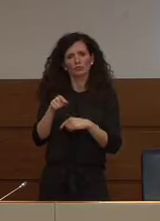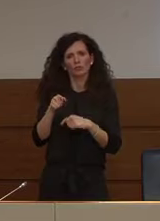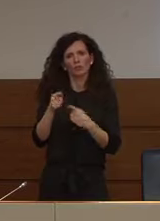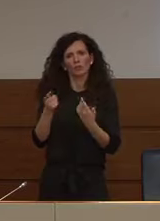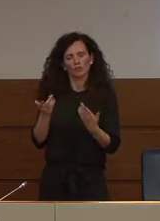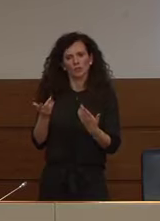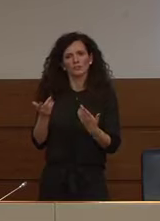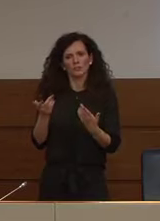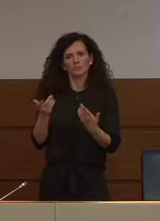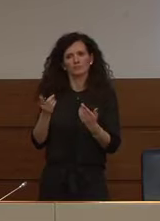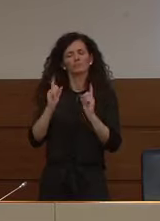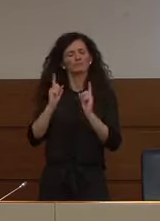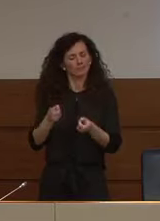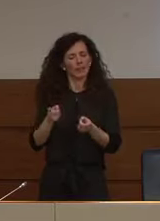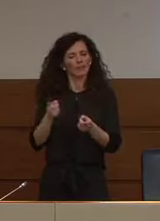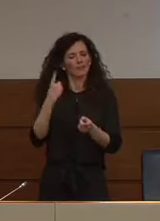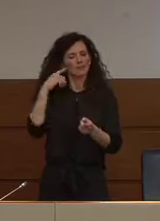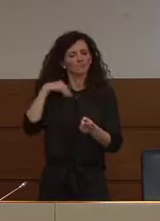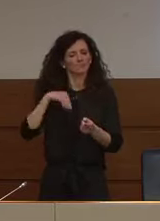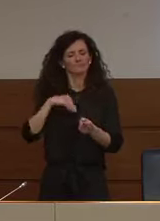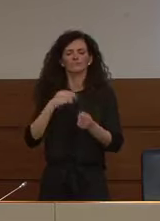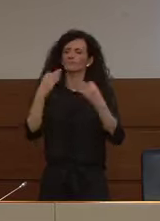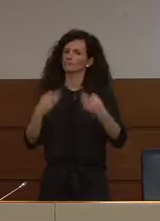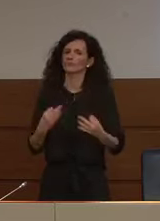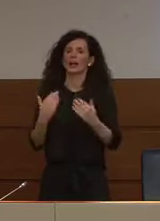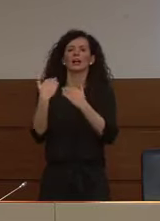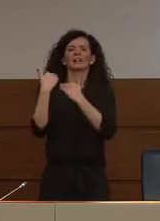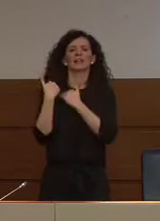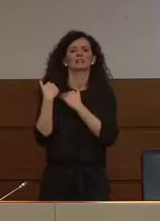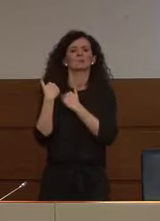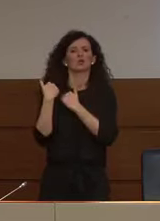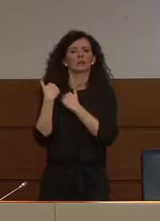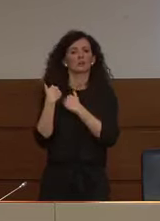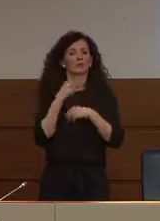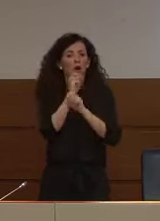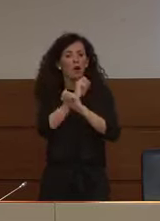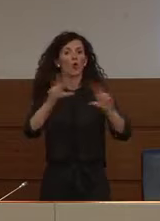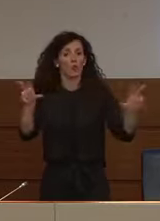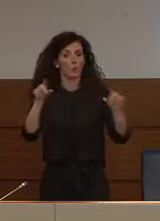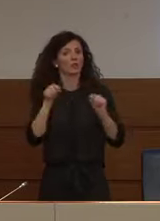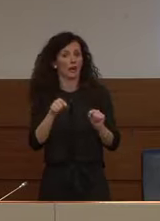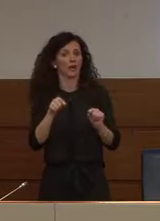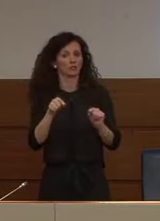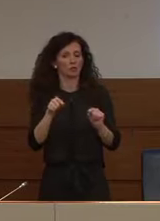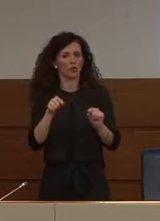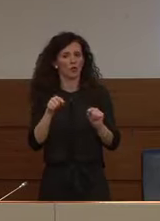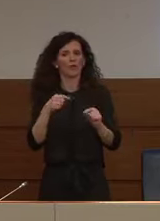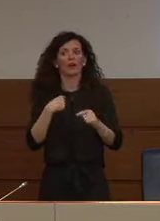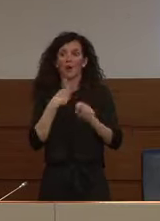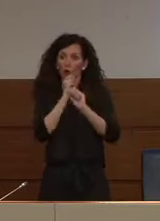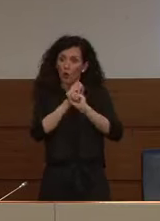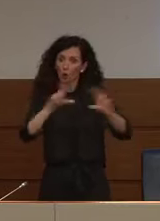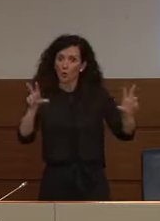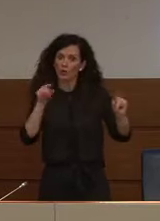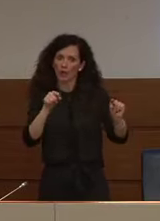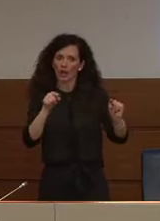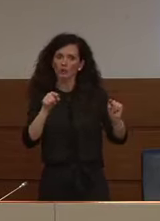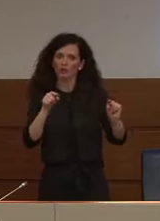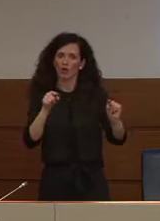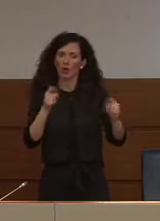sorta di responsabilità nella comunicazione che non vuol dire evidentemente